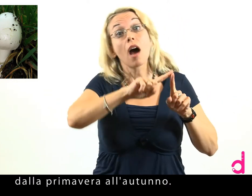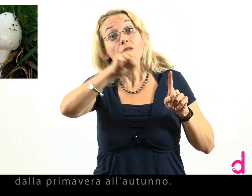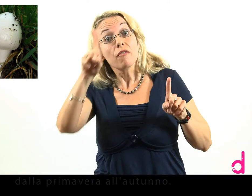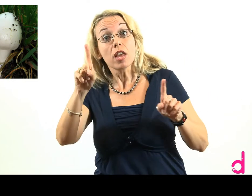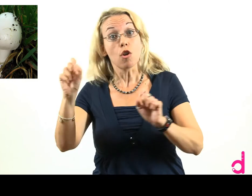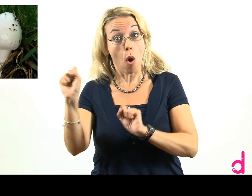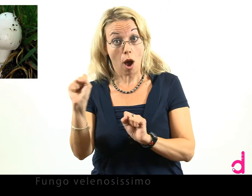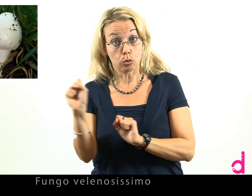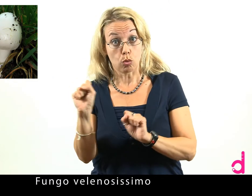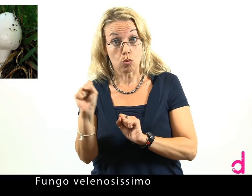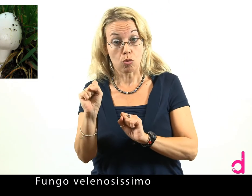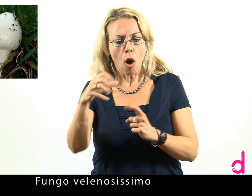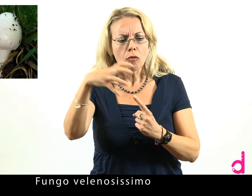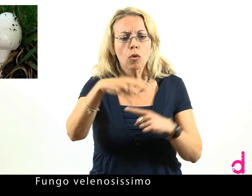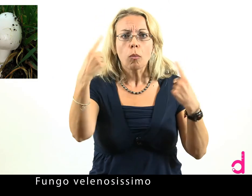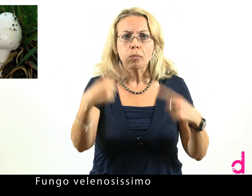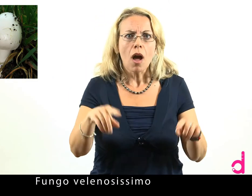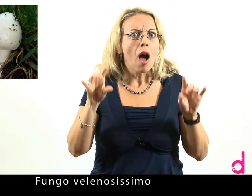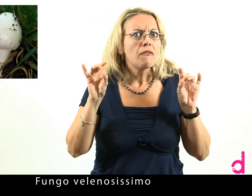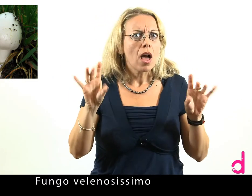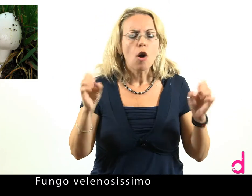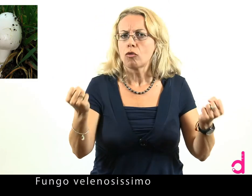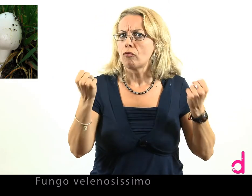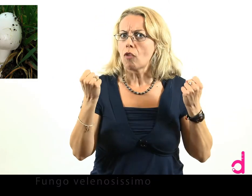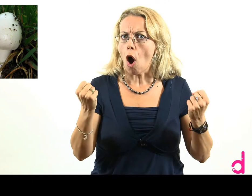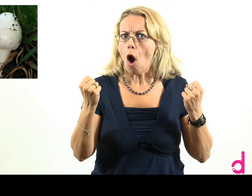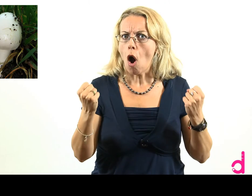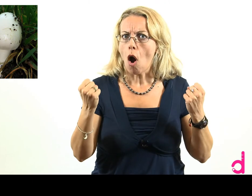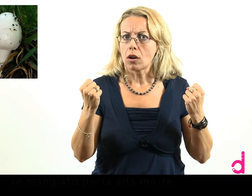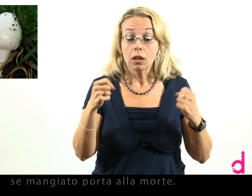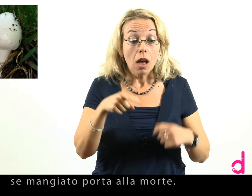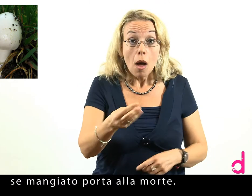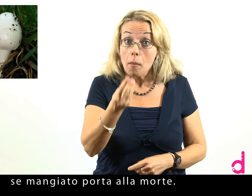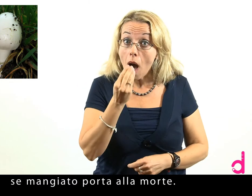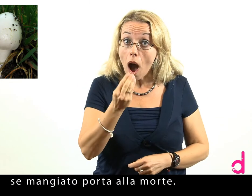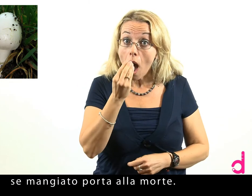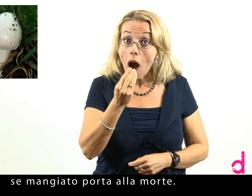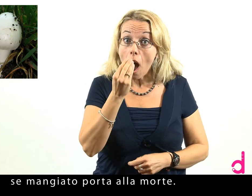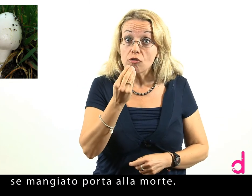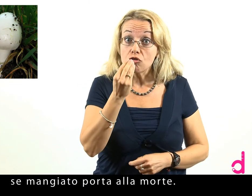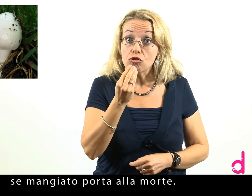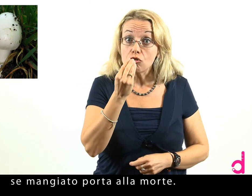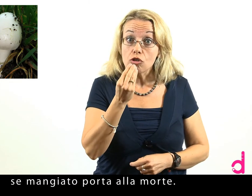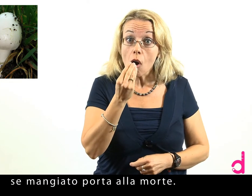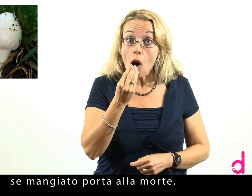Fungo velenosissimo Se mangiato, porta alla morte.